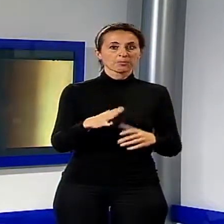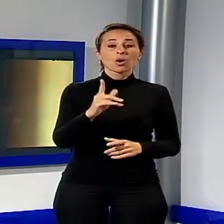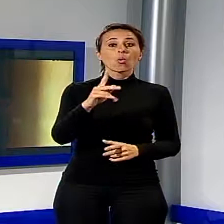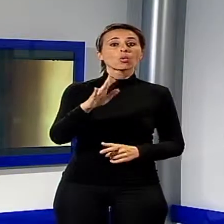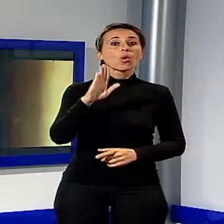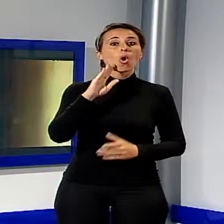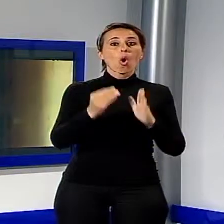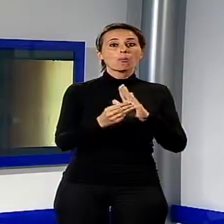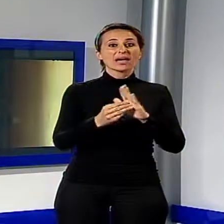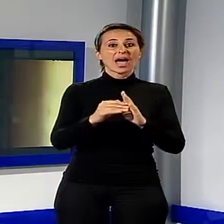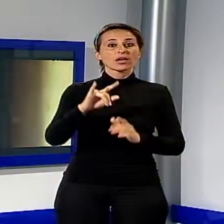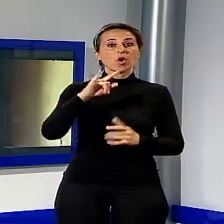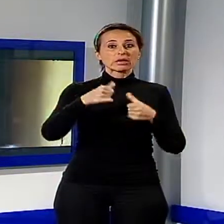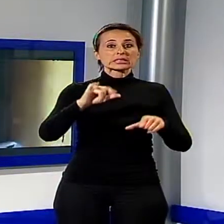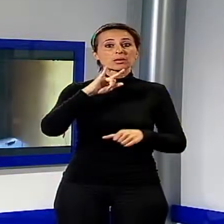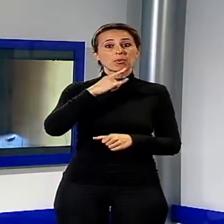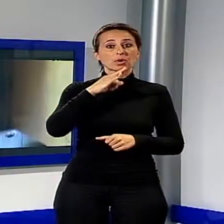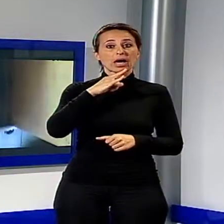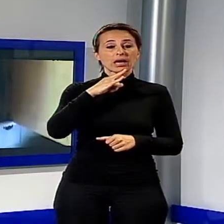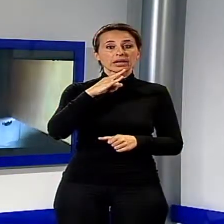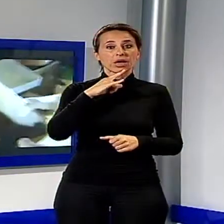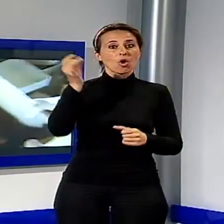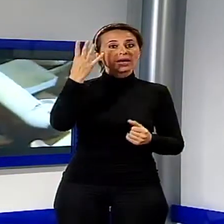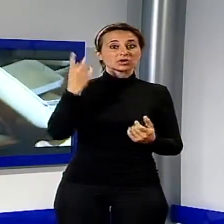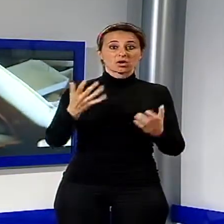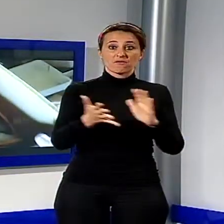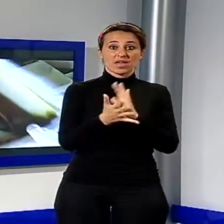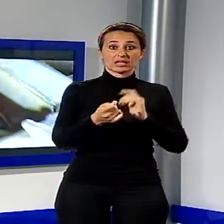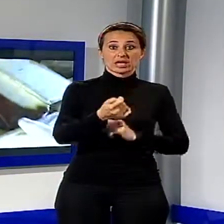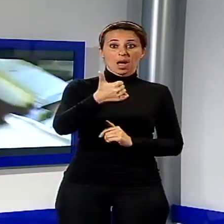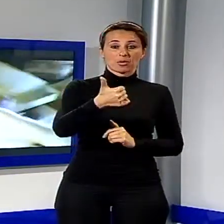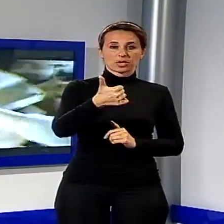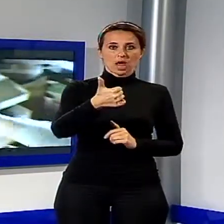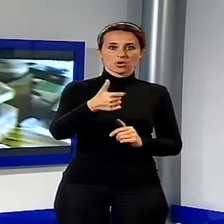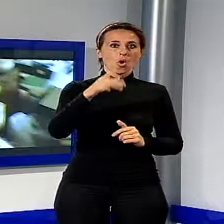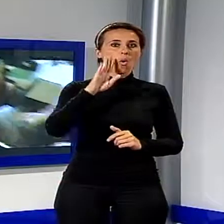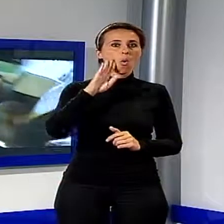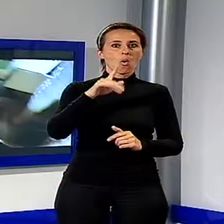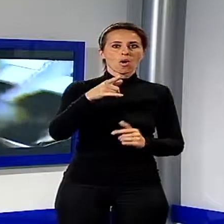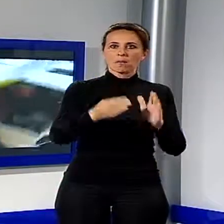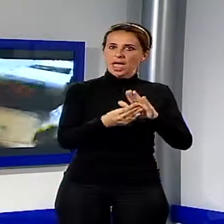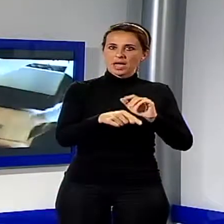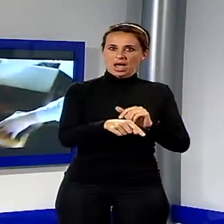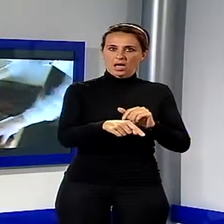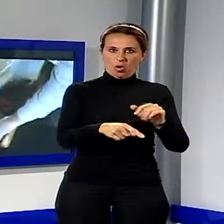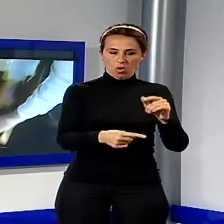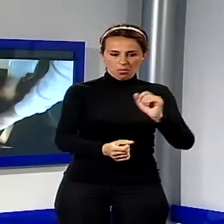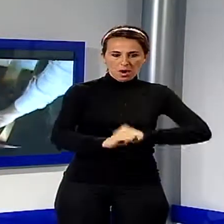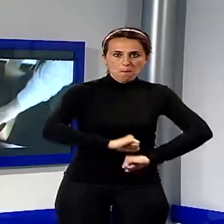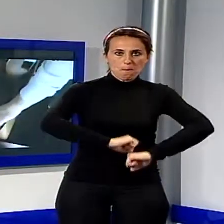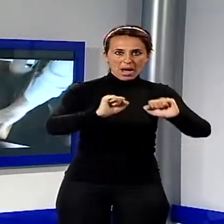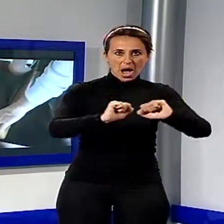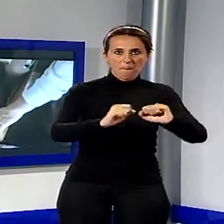Porcari. L'uomo, in occasione della festa di Capodanno, fece esplodere un petardo comprato illegalmente che li causò la tremenda ferita.